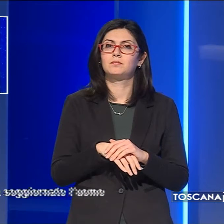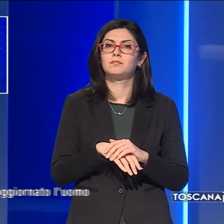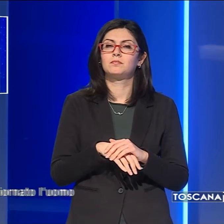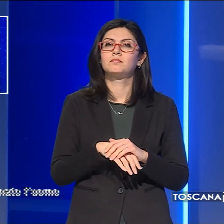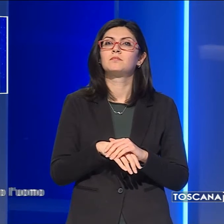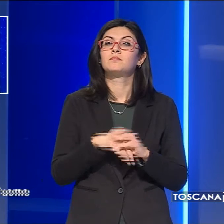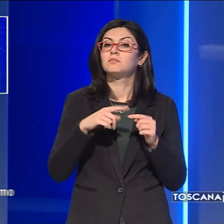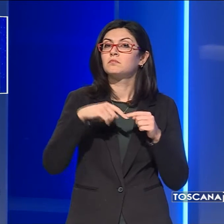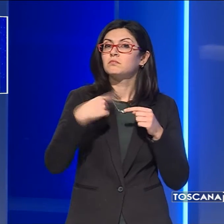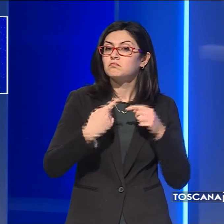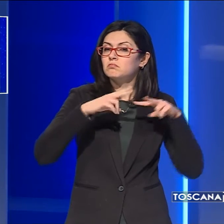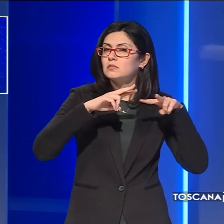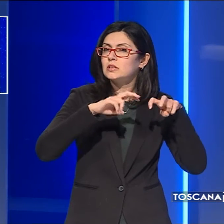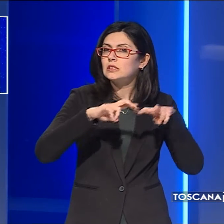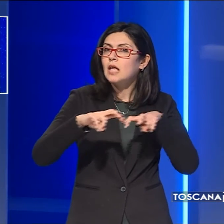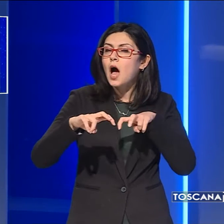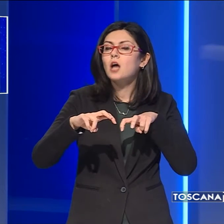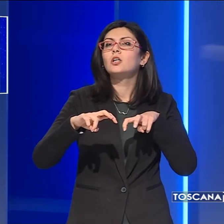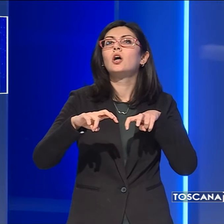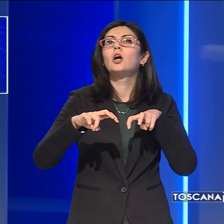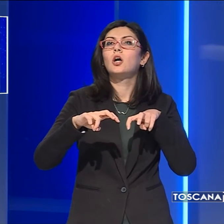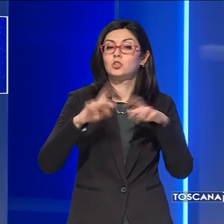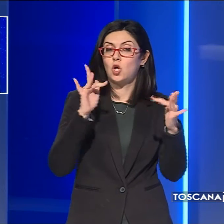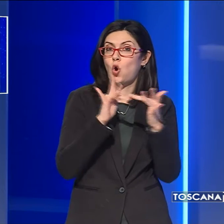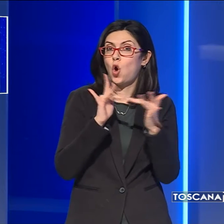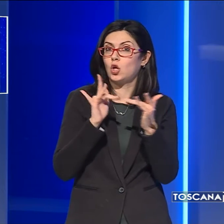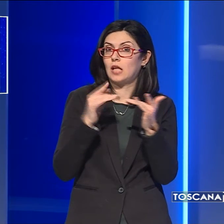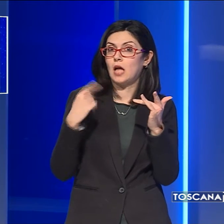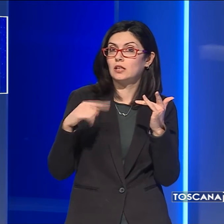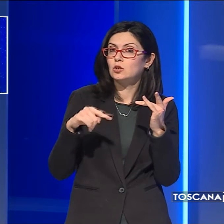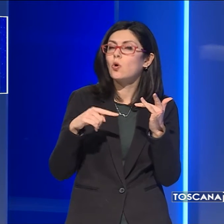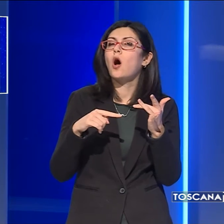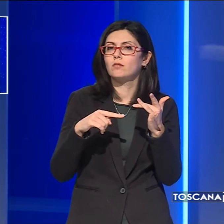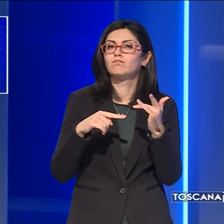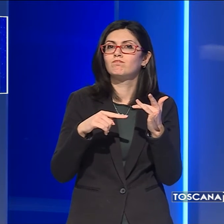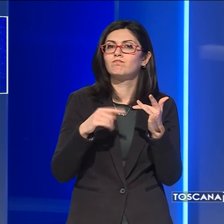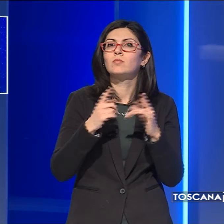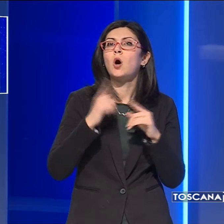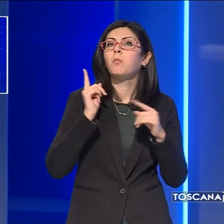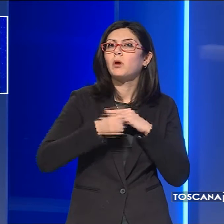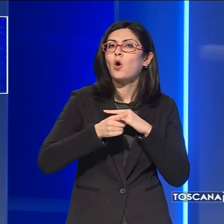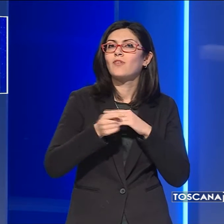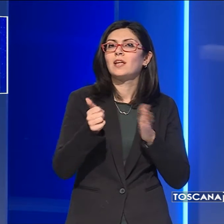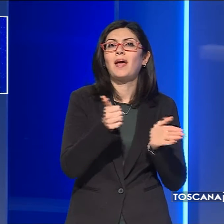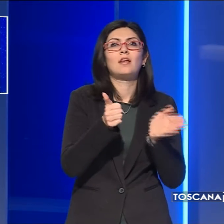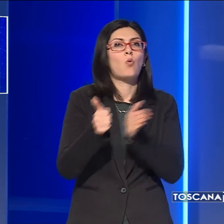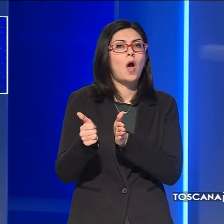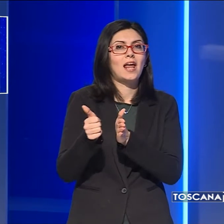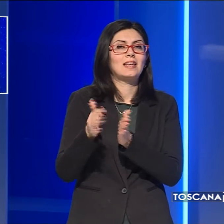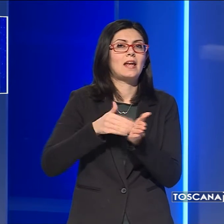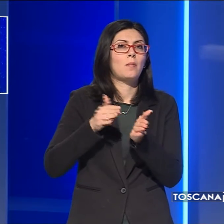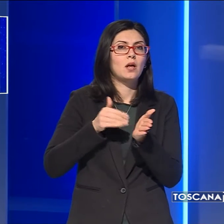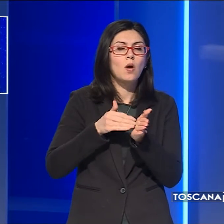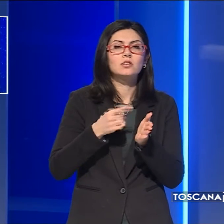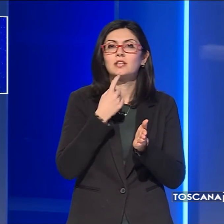In seguito all'indagine sui possibili contatti sono stati presi i provvedimenti della quarantena precauzionale per il